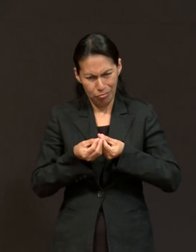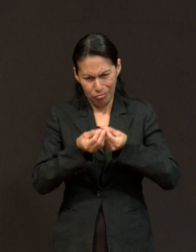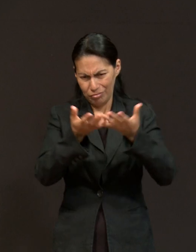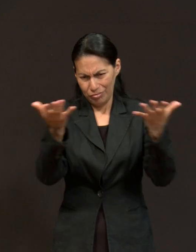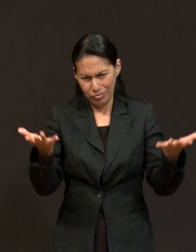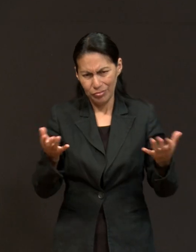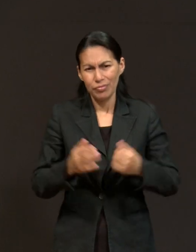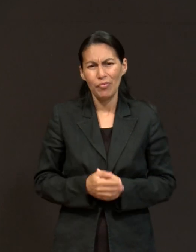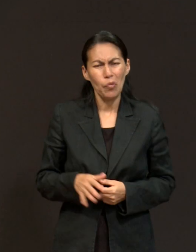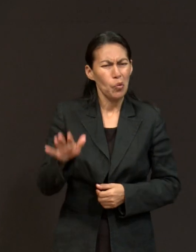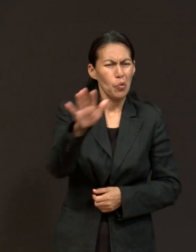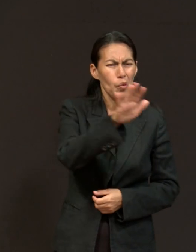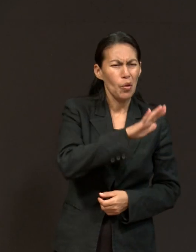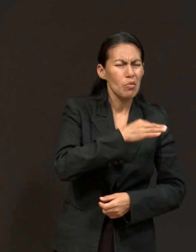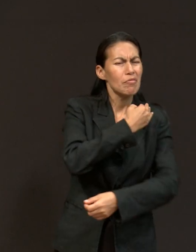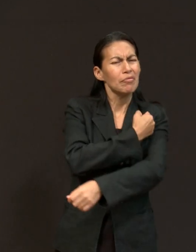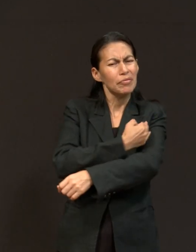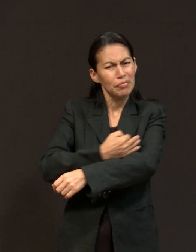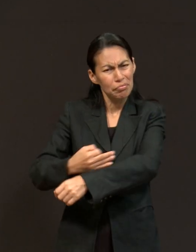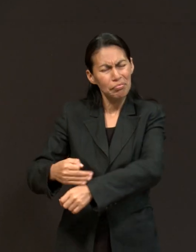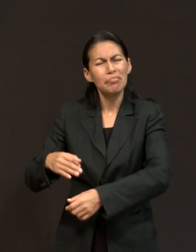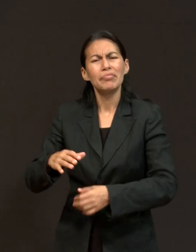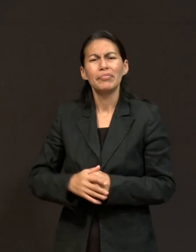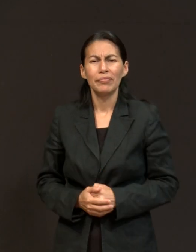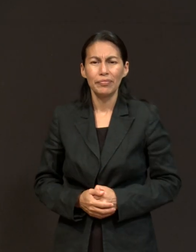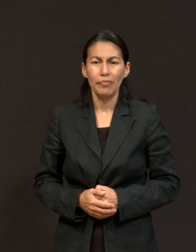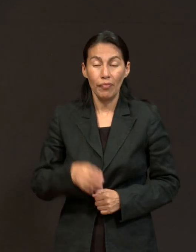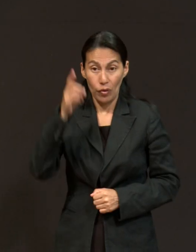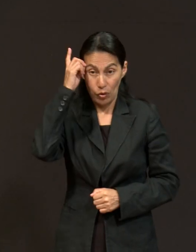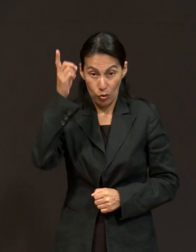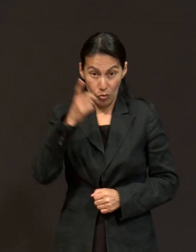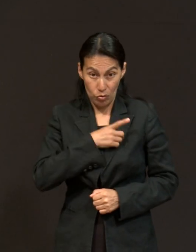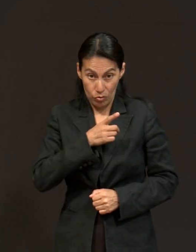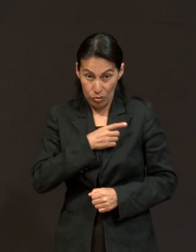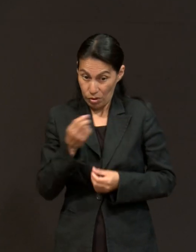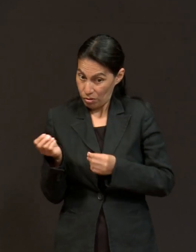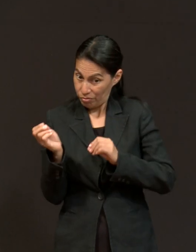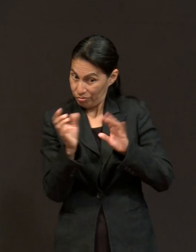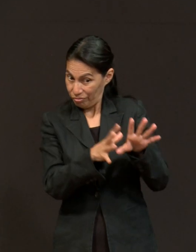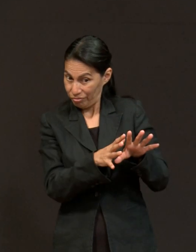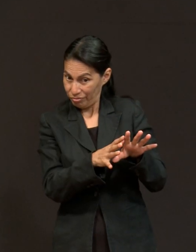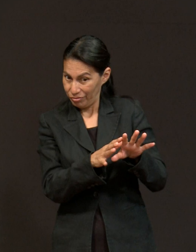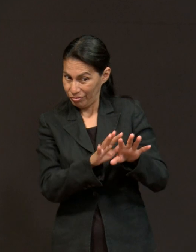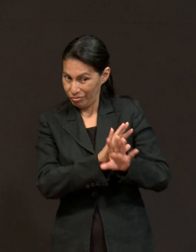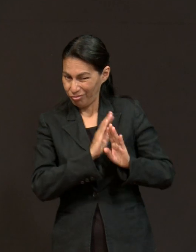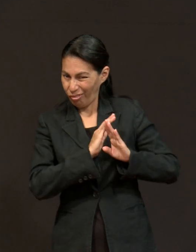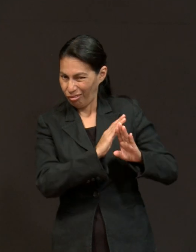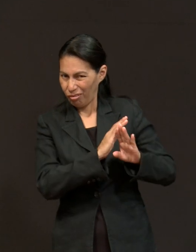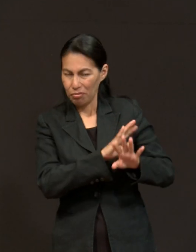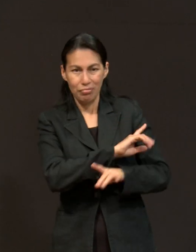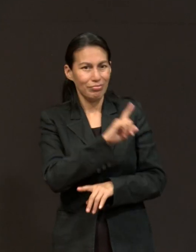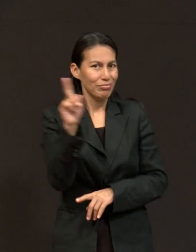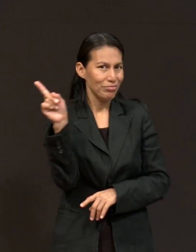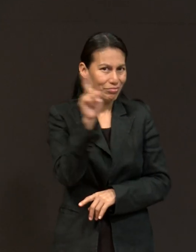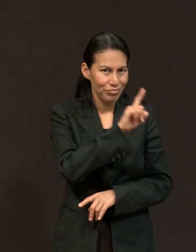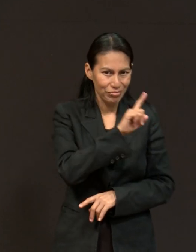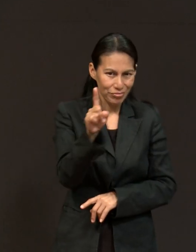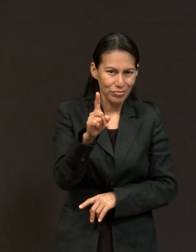Porque conformamos una gran familia. Dios no te va a dejar y no te va a desamparar. Dios es tu